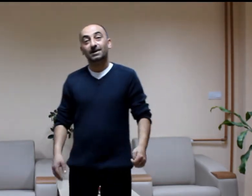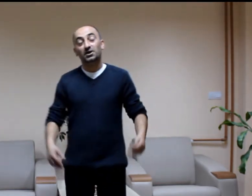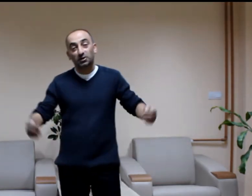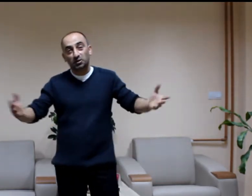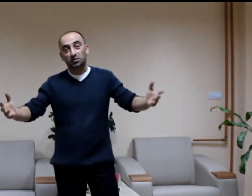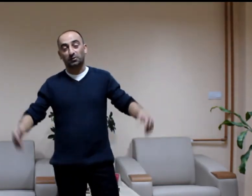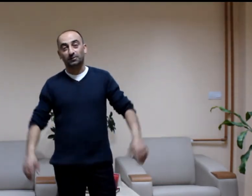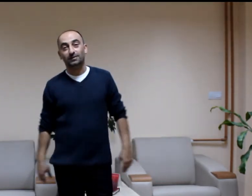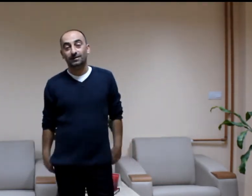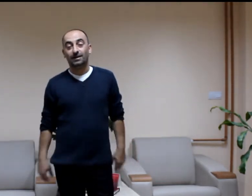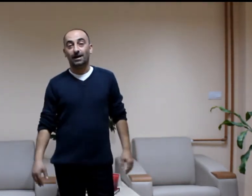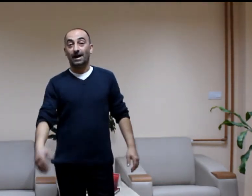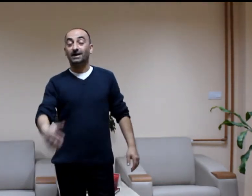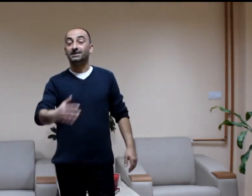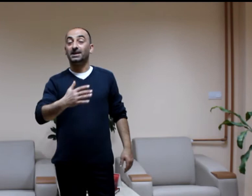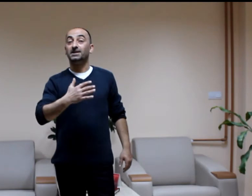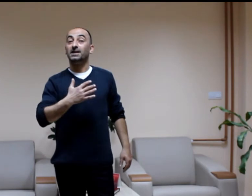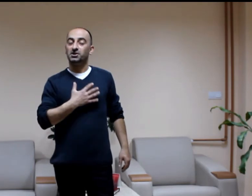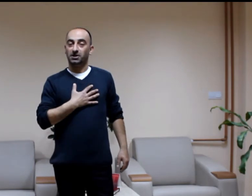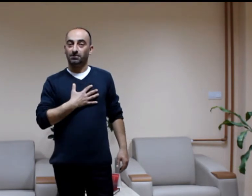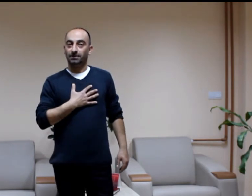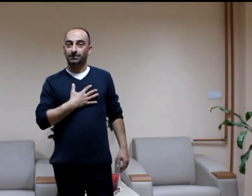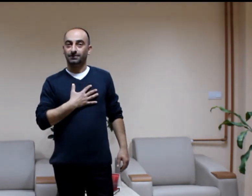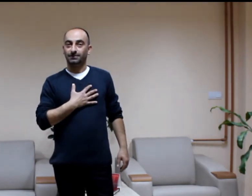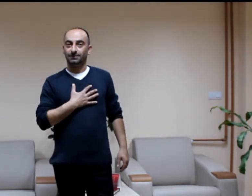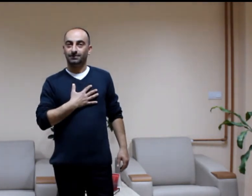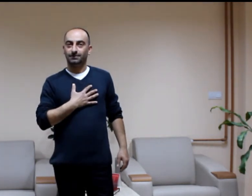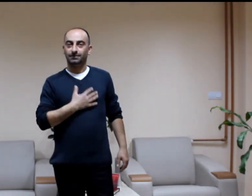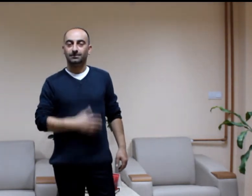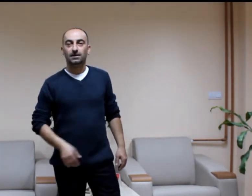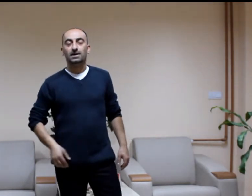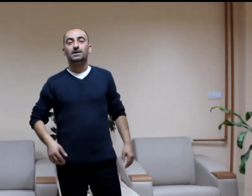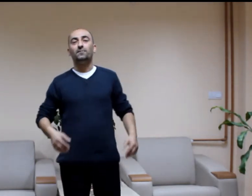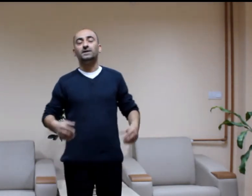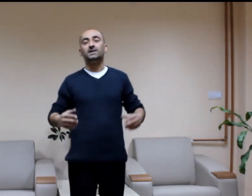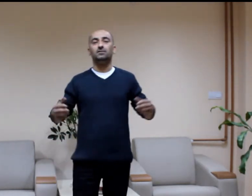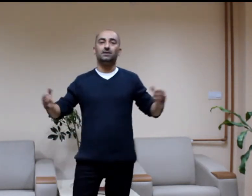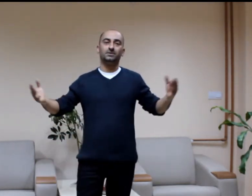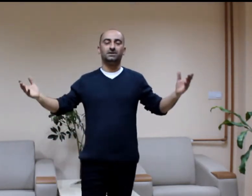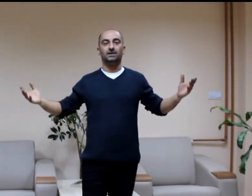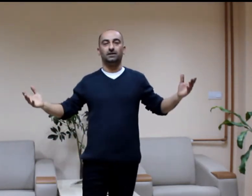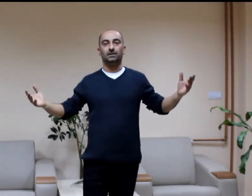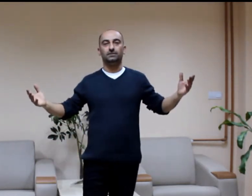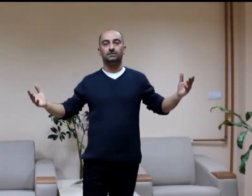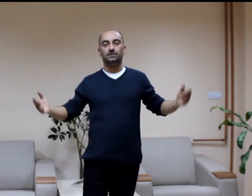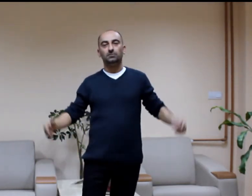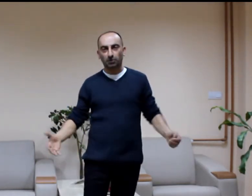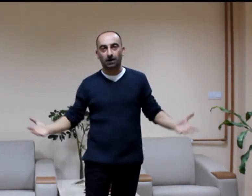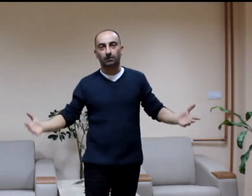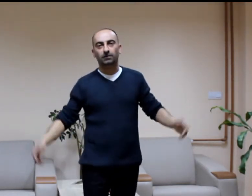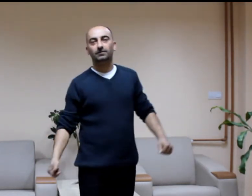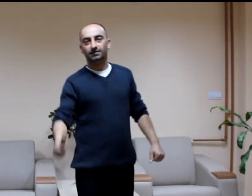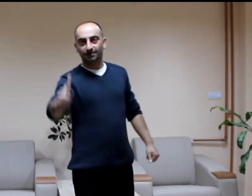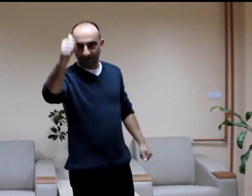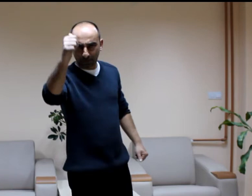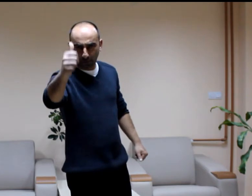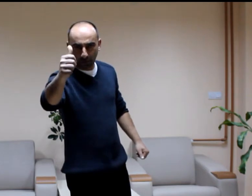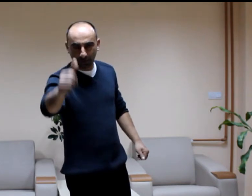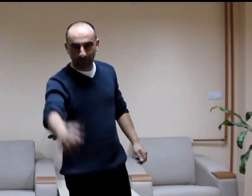İkinci soru. Akteğerin ne iş yapar? Nefes alem almamızı sağlar. Bravo. Doğru.